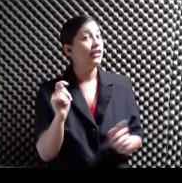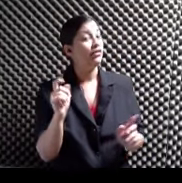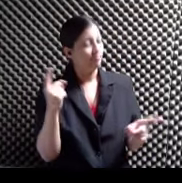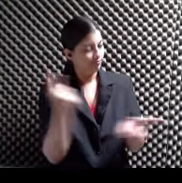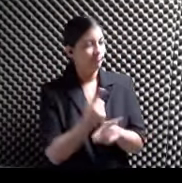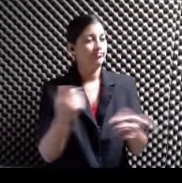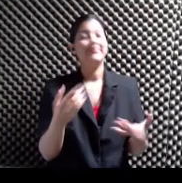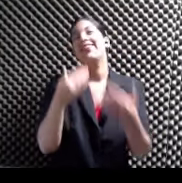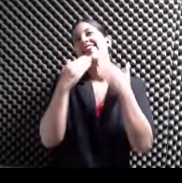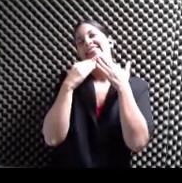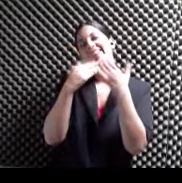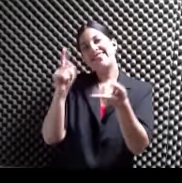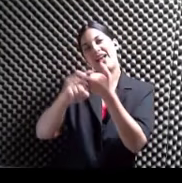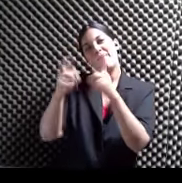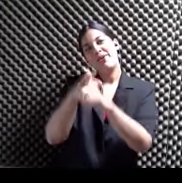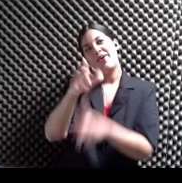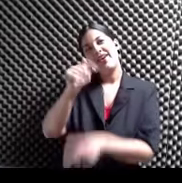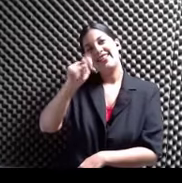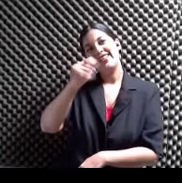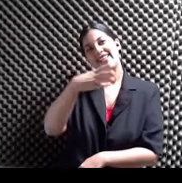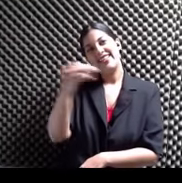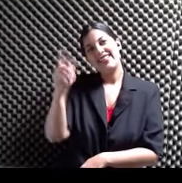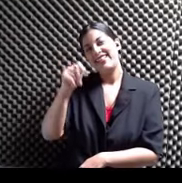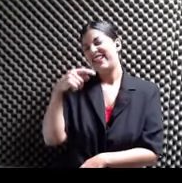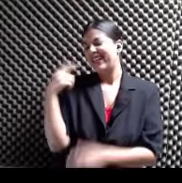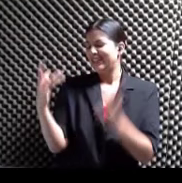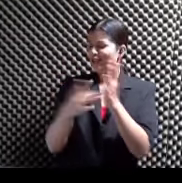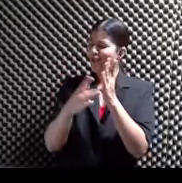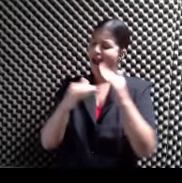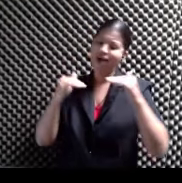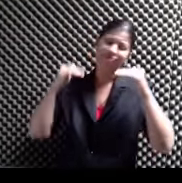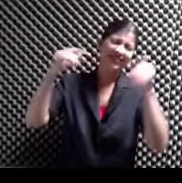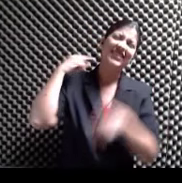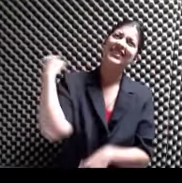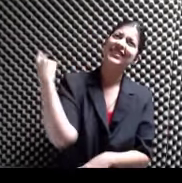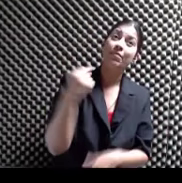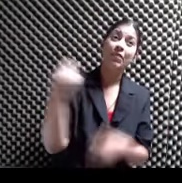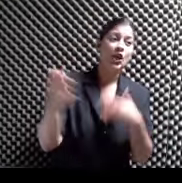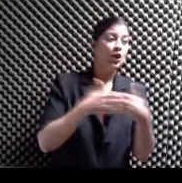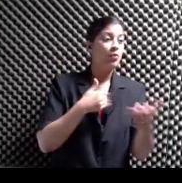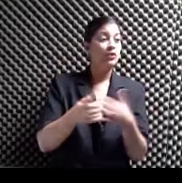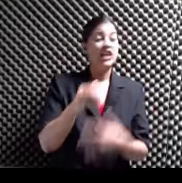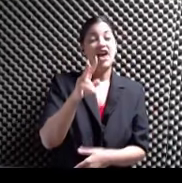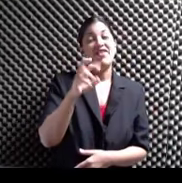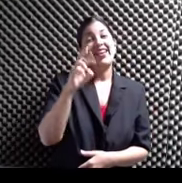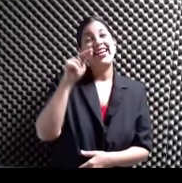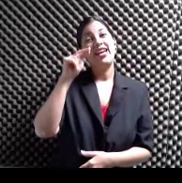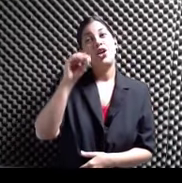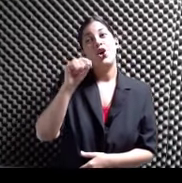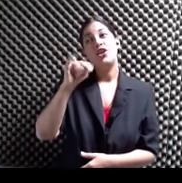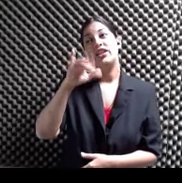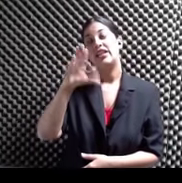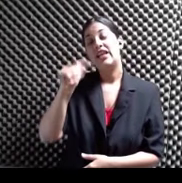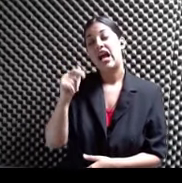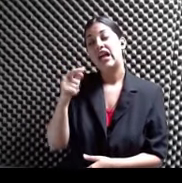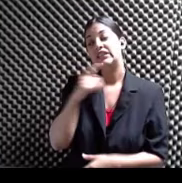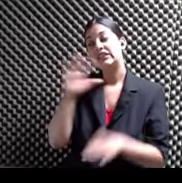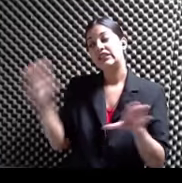a nuestros amigos de AT&T Que siempre nos tienen Con la tecnología adelante A pesar de que Verónica Haga sus Los ponga a prueba